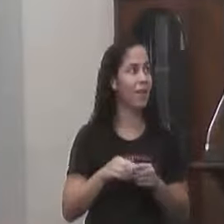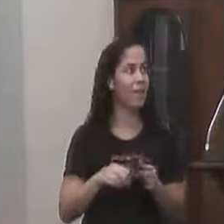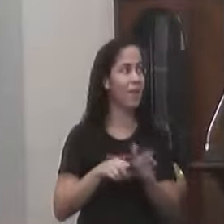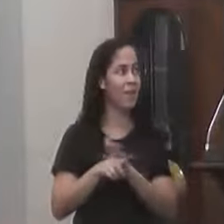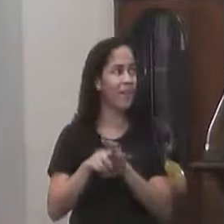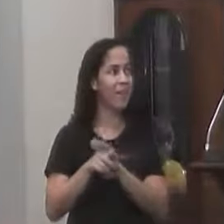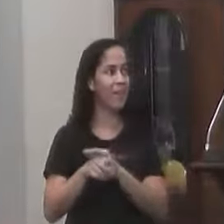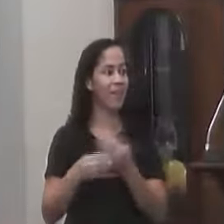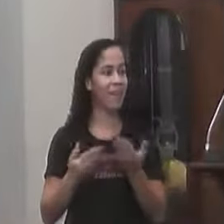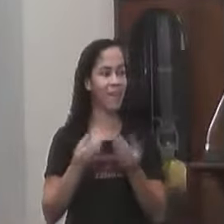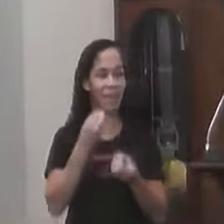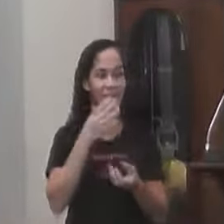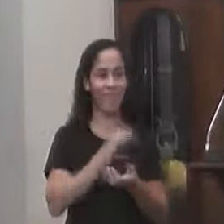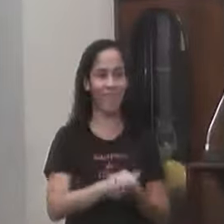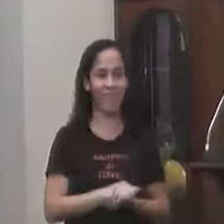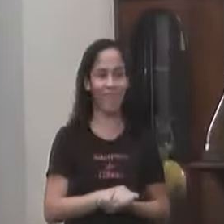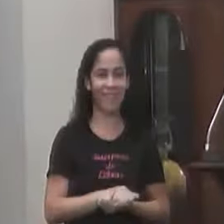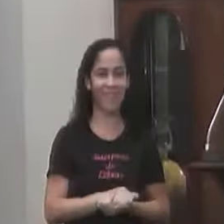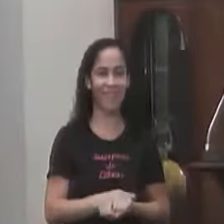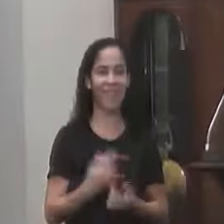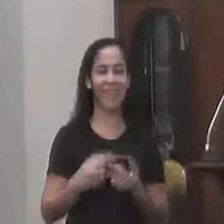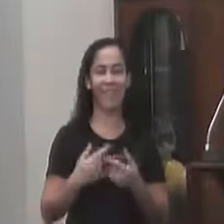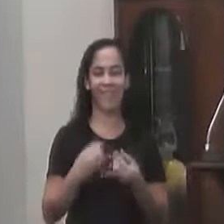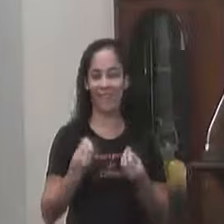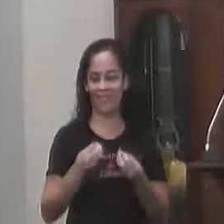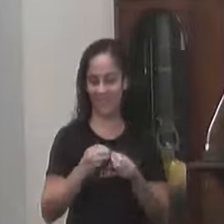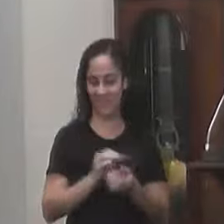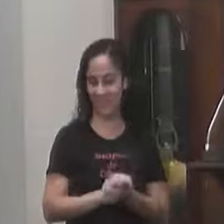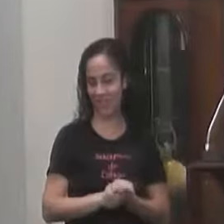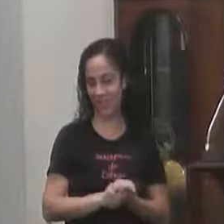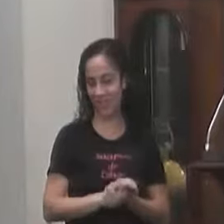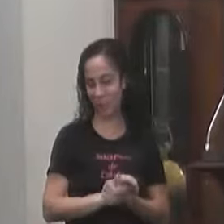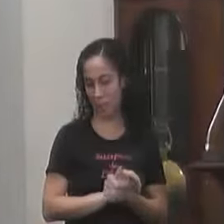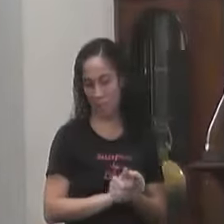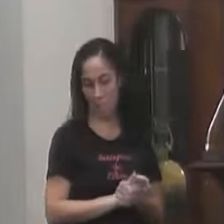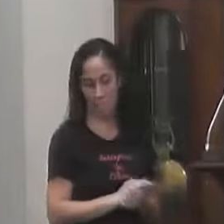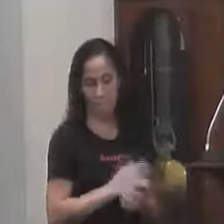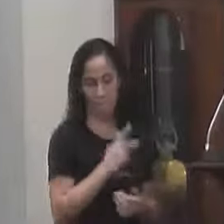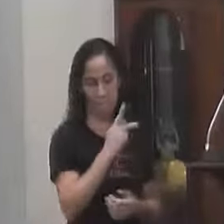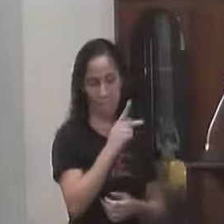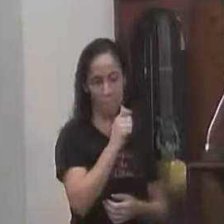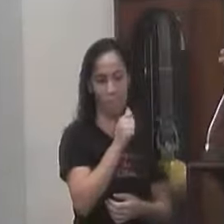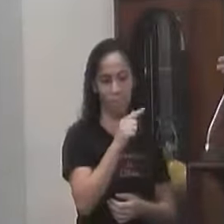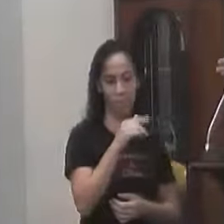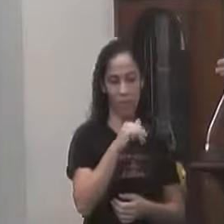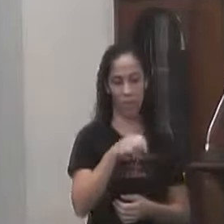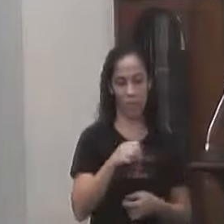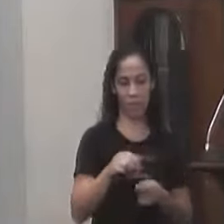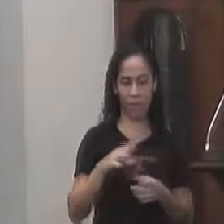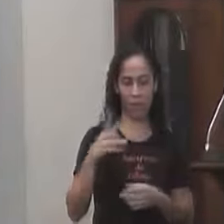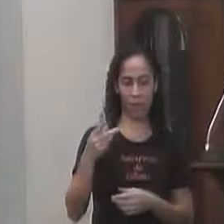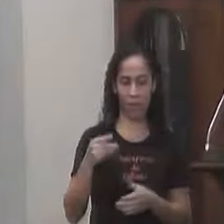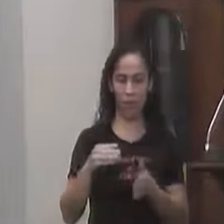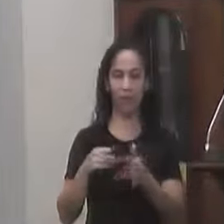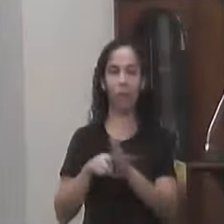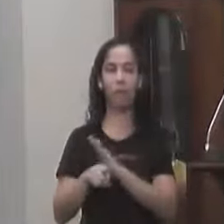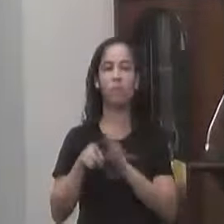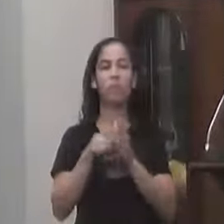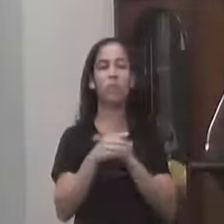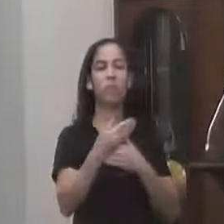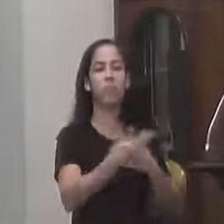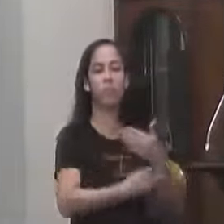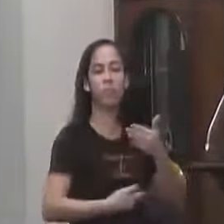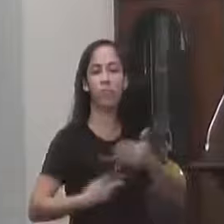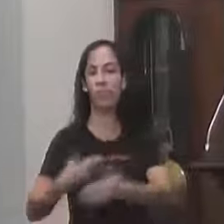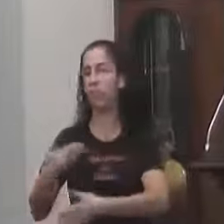Interessante Porque É uma É uma É uma página Que todos ali Participam E